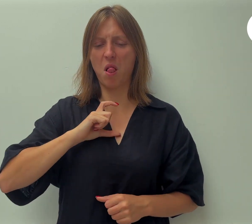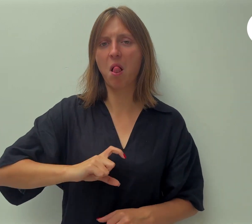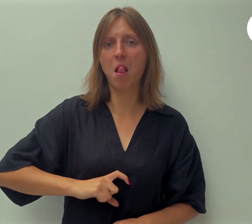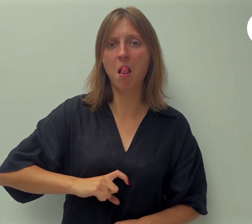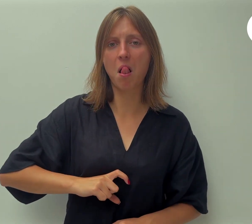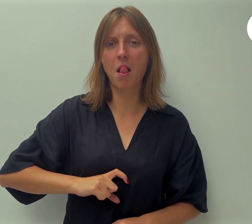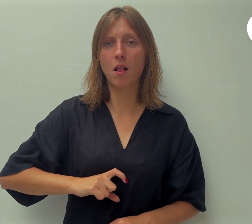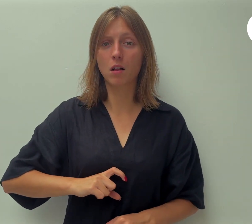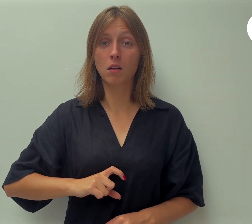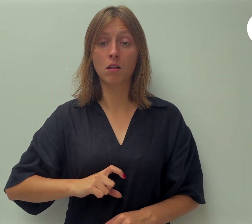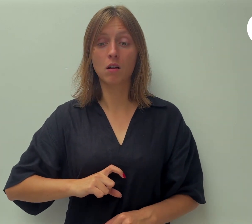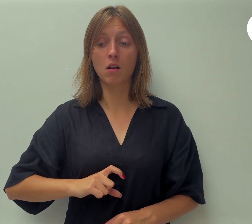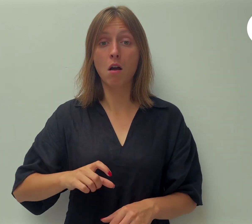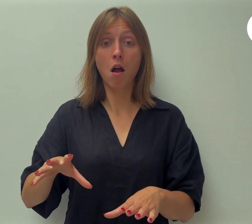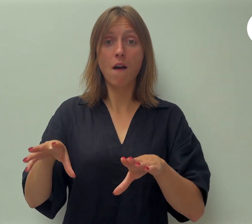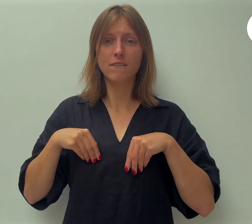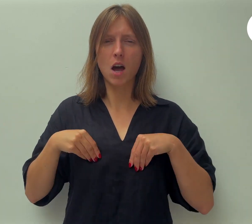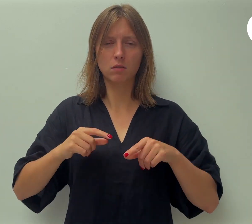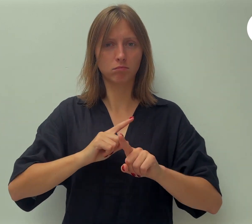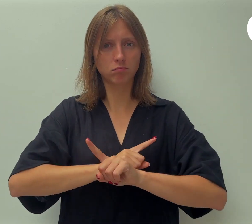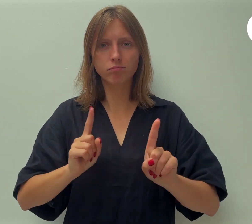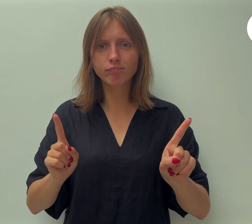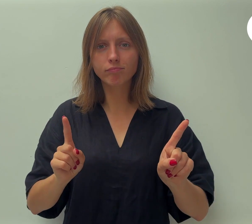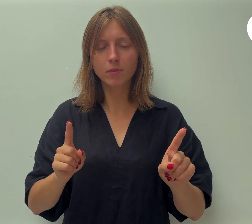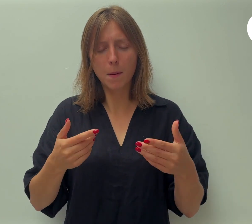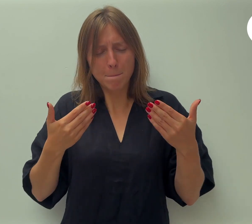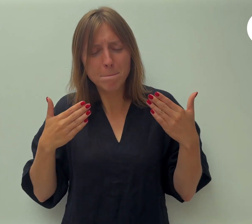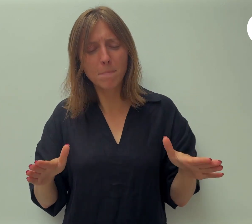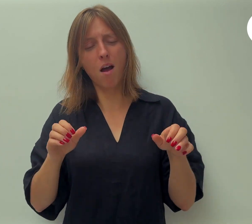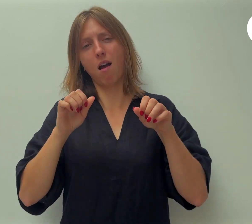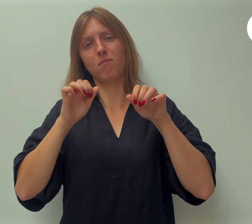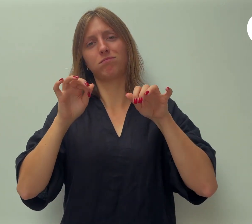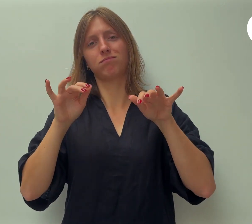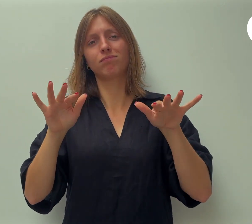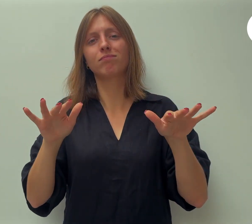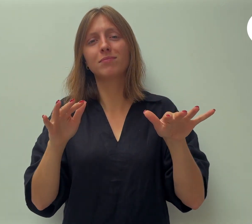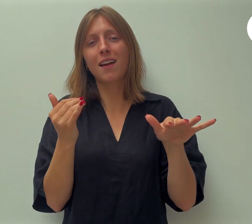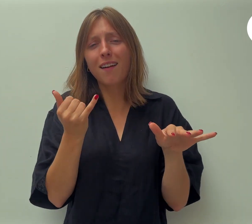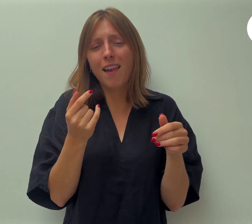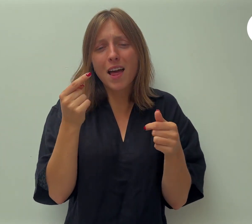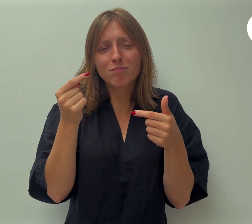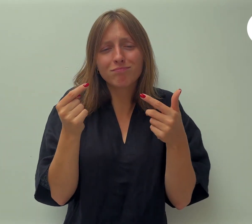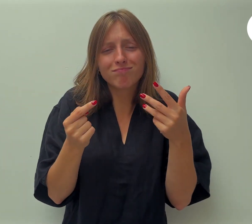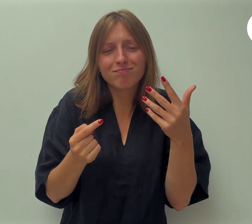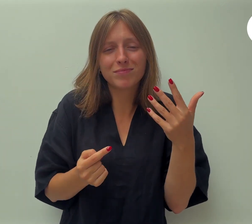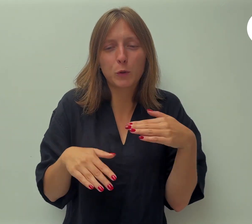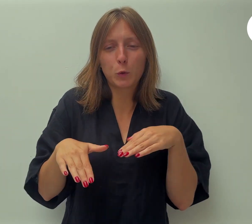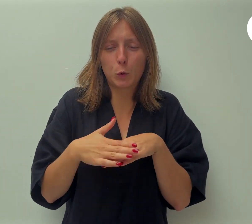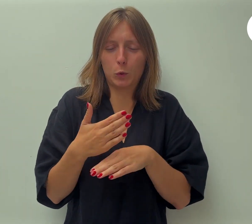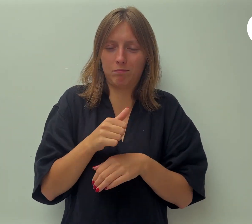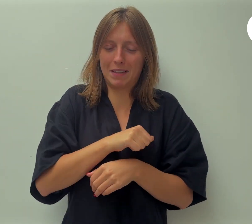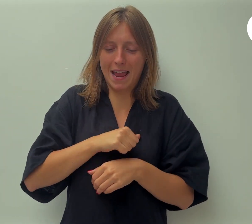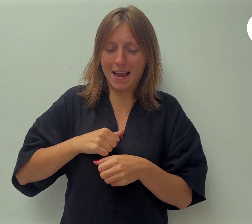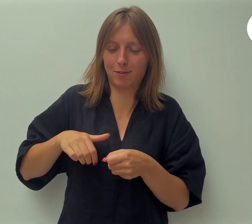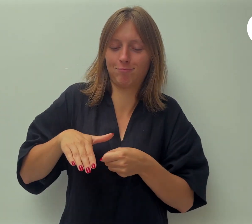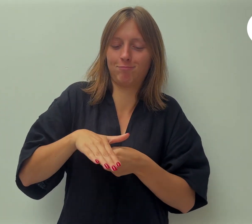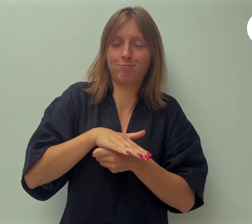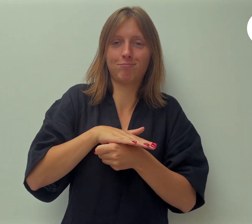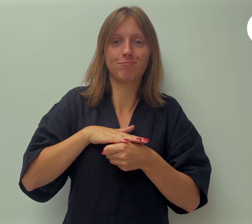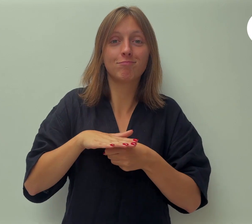Geef daar niet aan toe. We mogen licht geven door de kleine dingen te doen in onze eigen omgeving door te luisteren